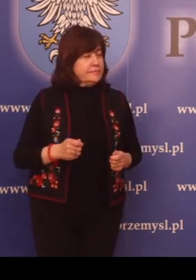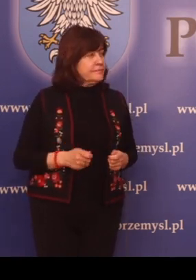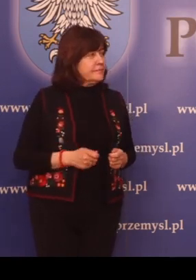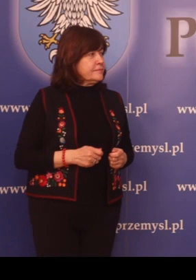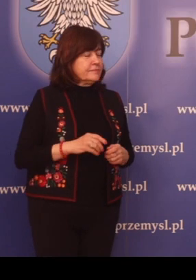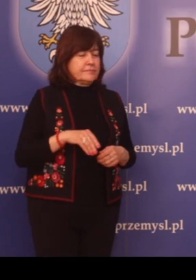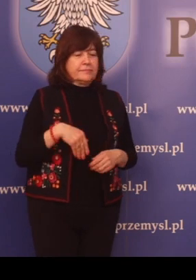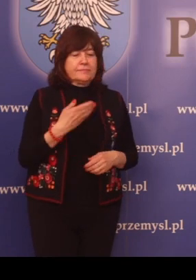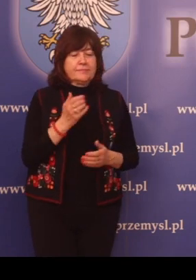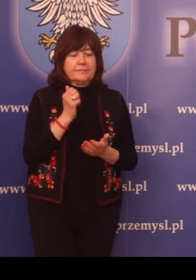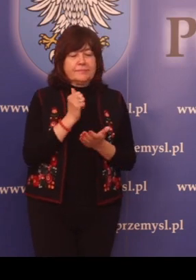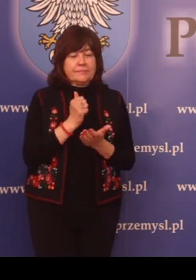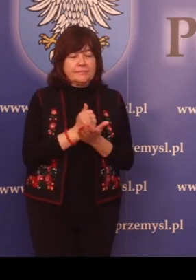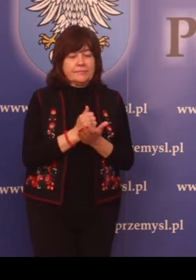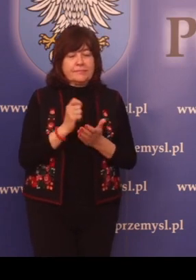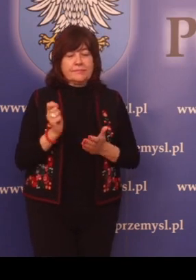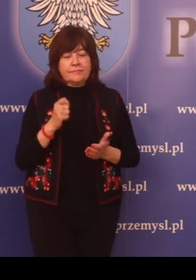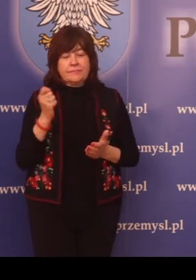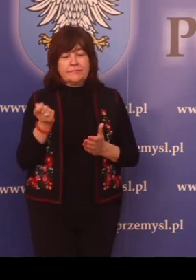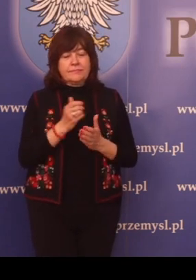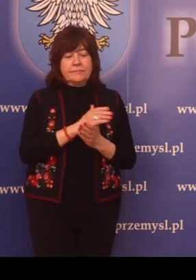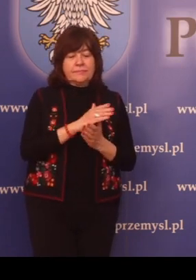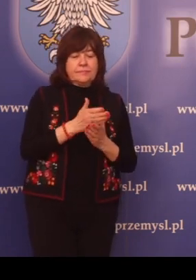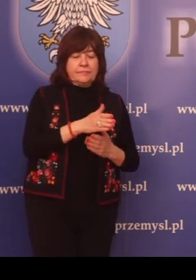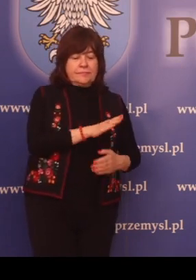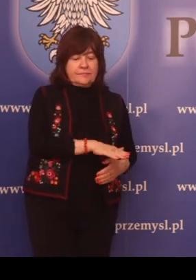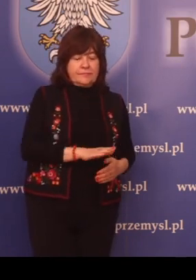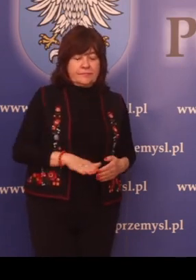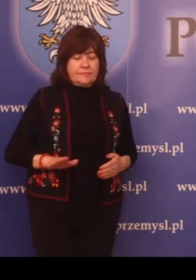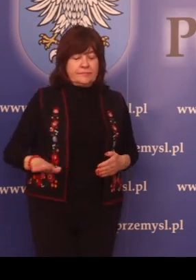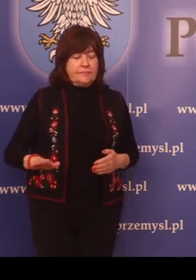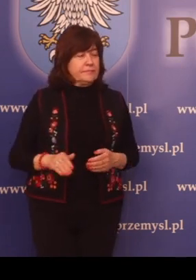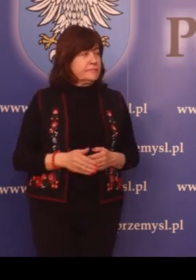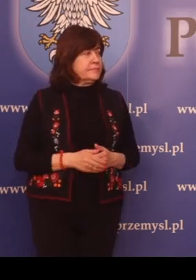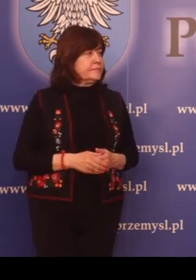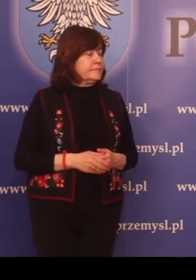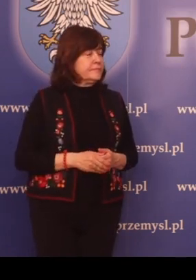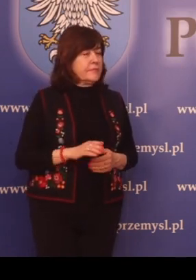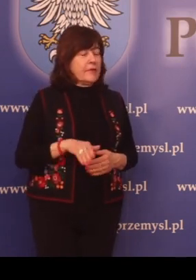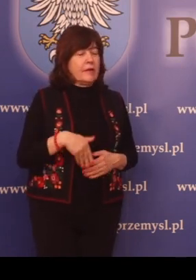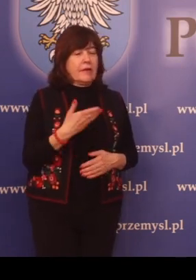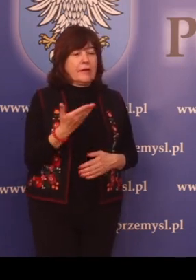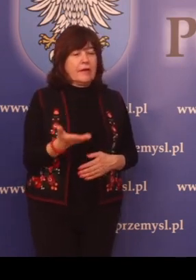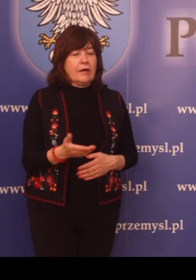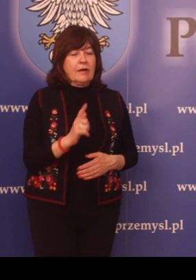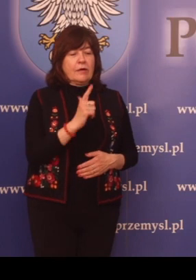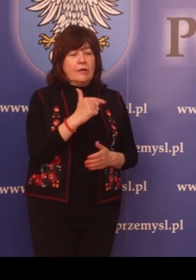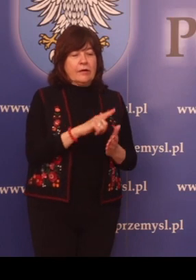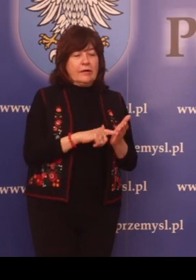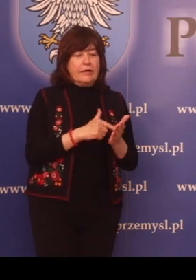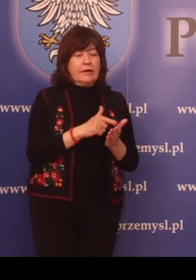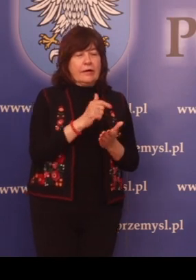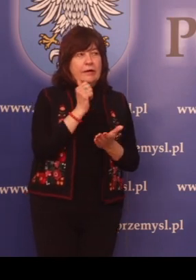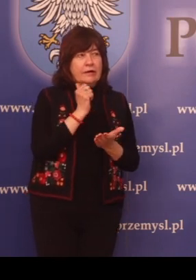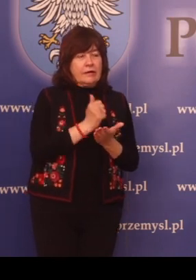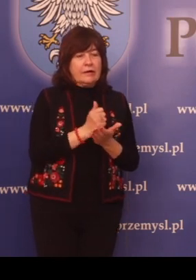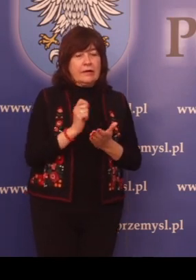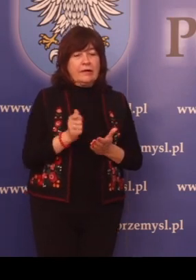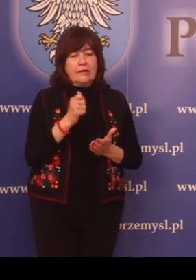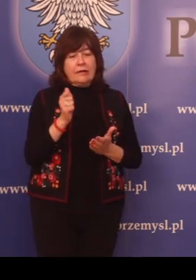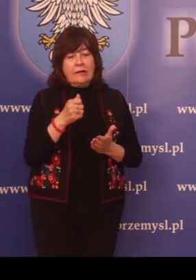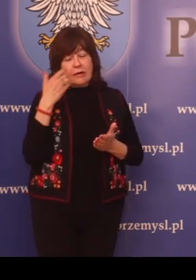Wydanie prawa jazdy międzynarodowego. Wydanie wtórnika prawa jazdy